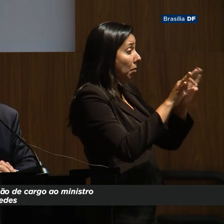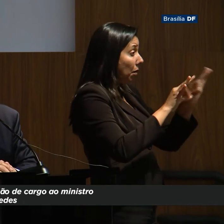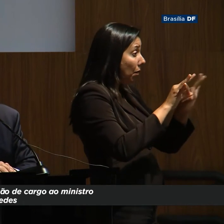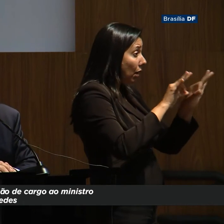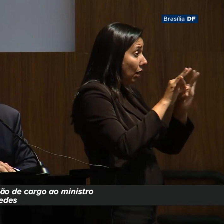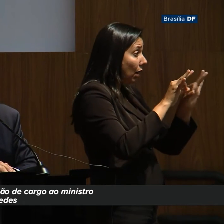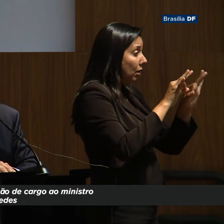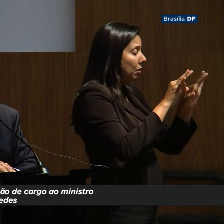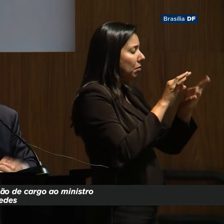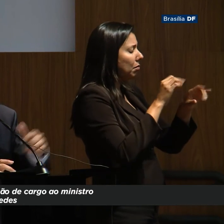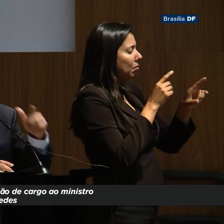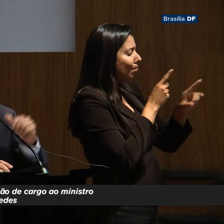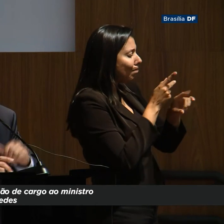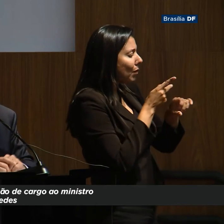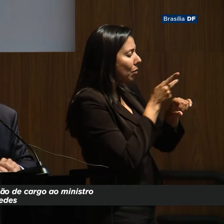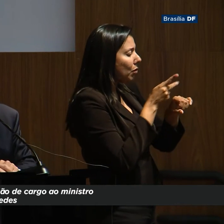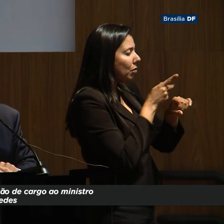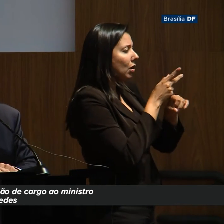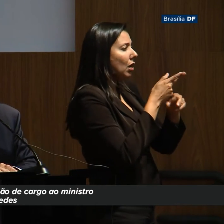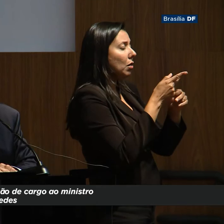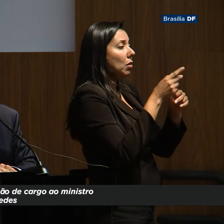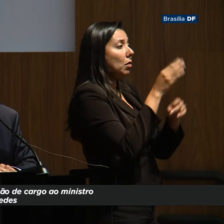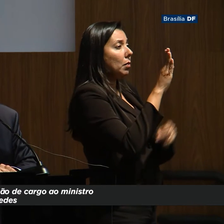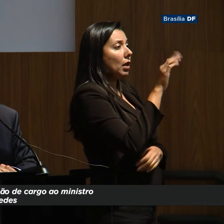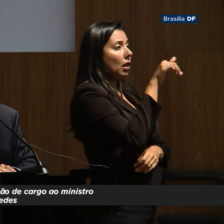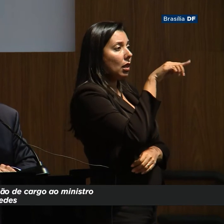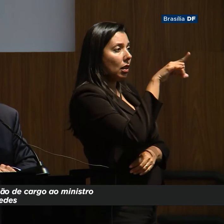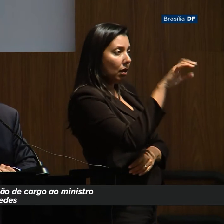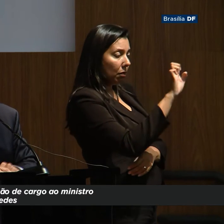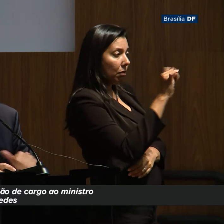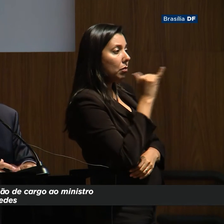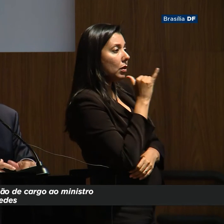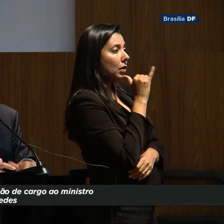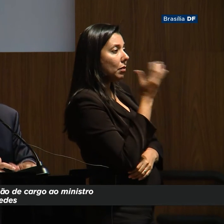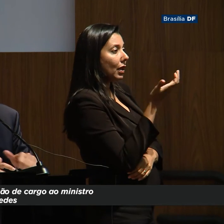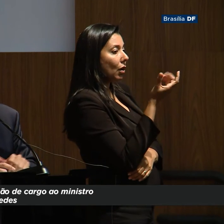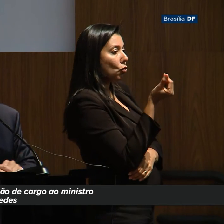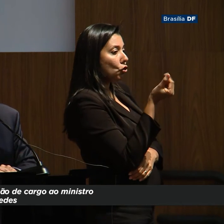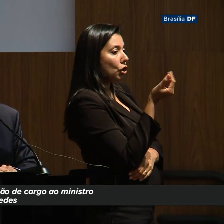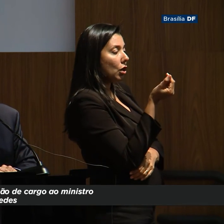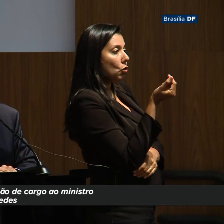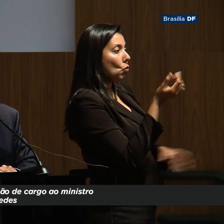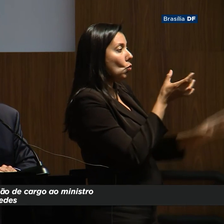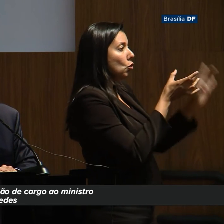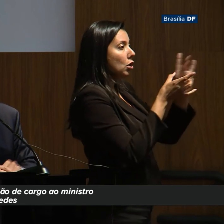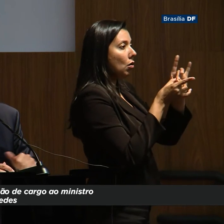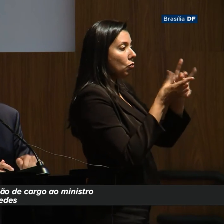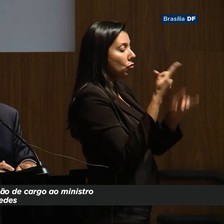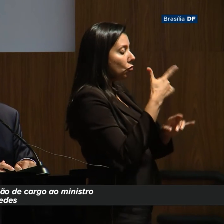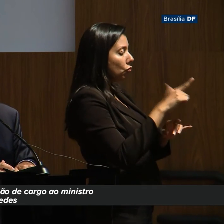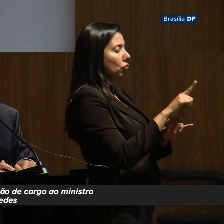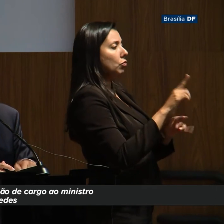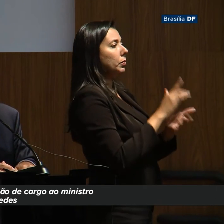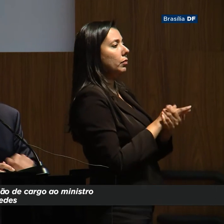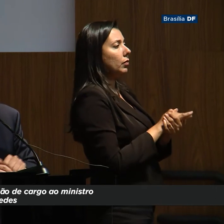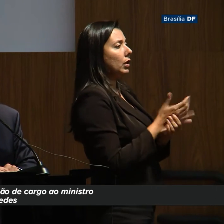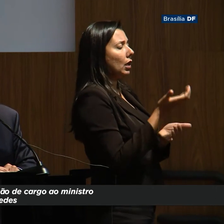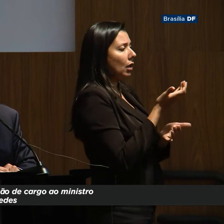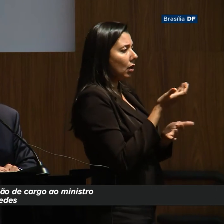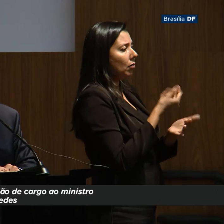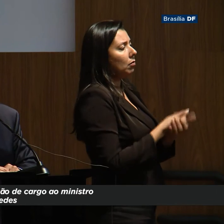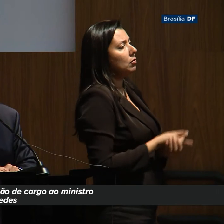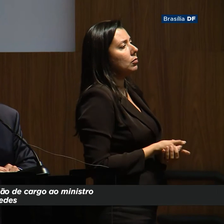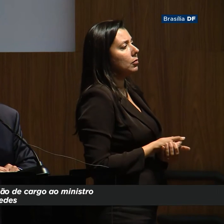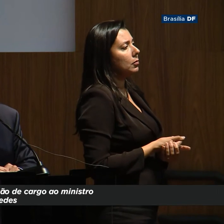buscar esses recursos, trabalhar assim. Do BNDE, por exemplo, nós queremos o dinheiro da União de volta, nós queremos despedalar,